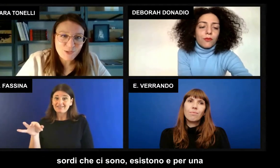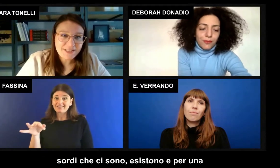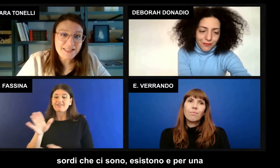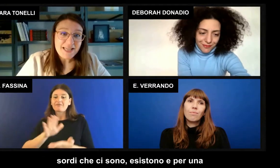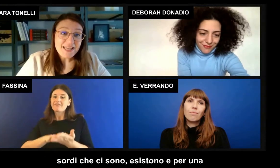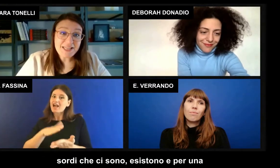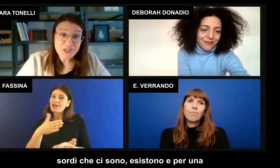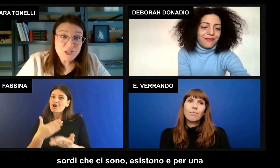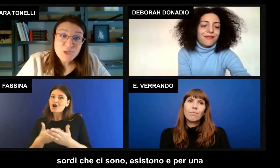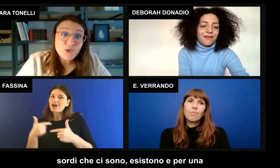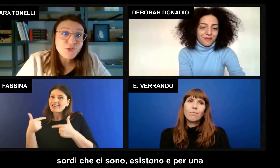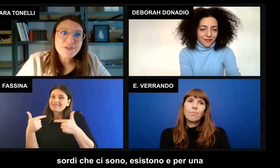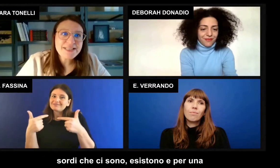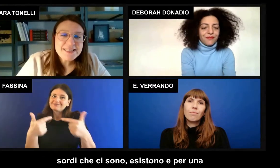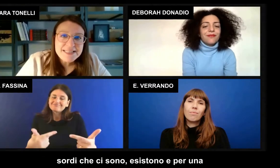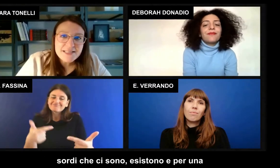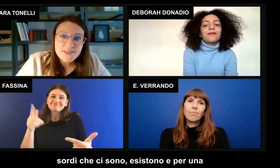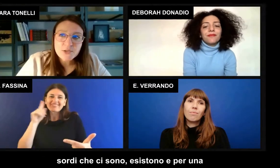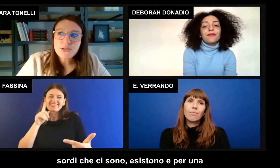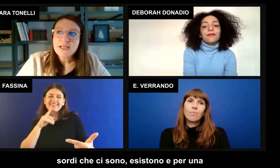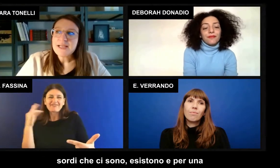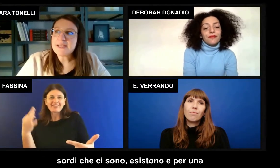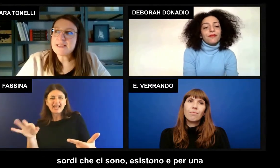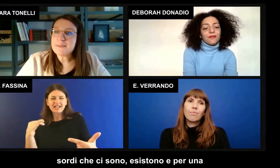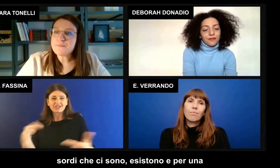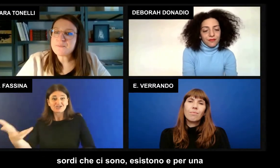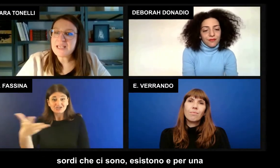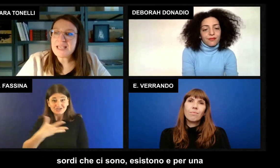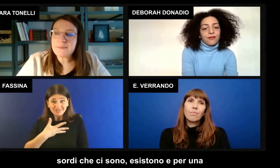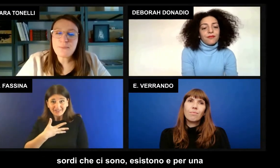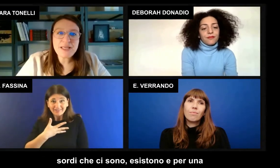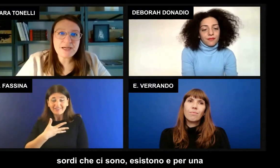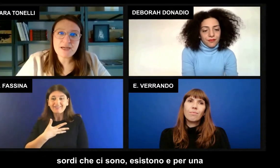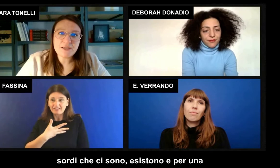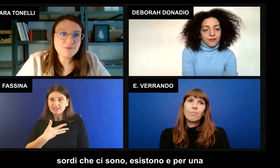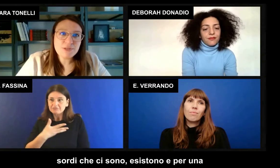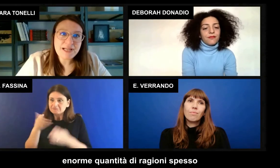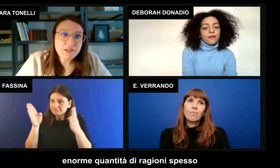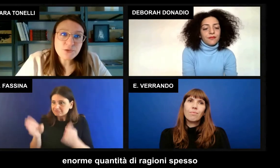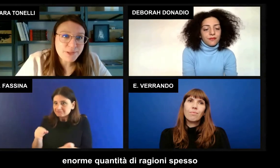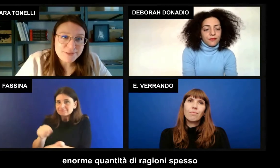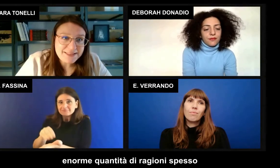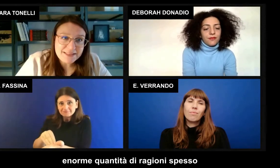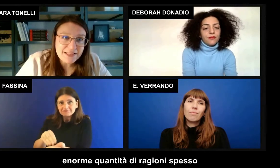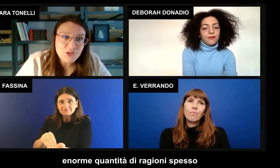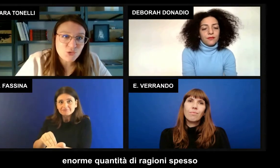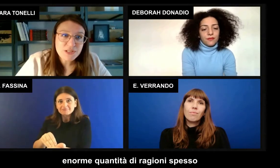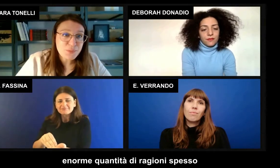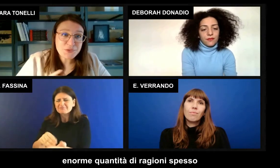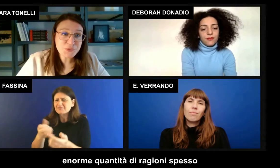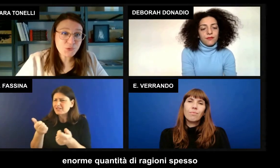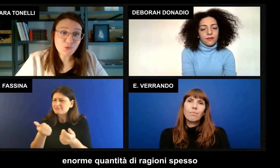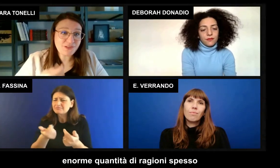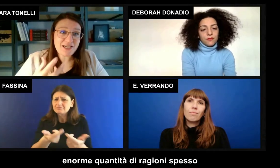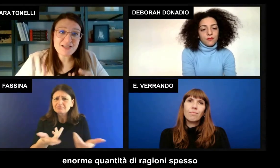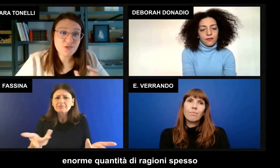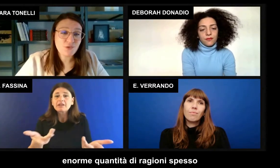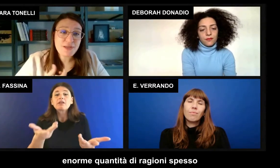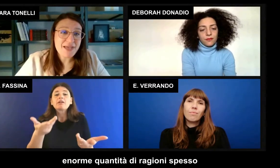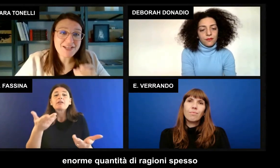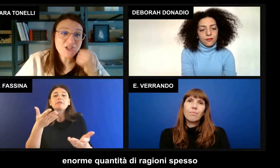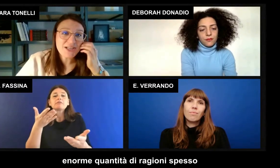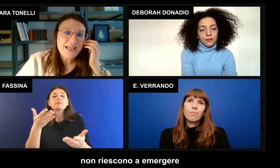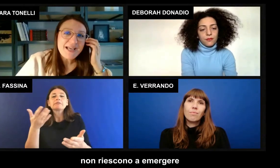talenti sordi che ci sono, esistono e per una enorme quantità di ragioni spesso non